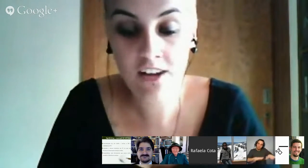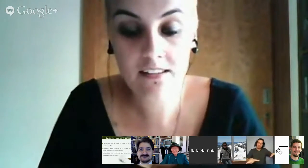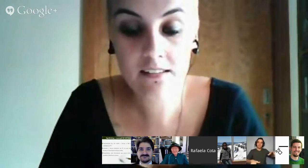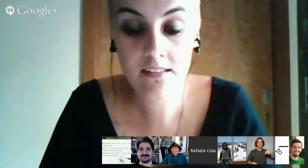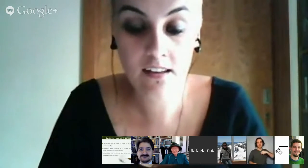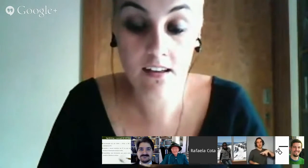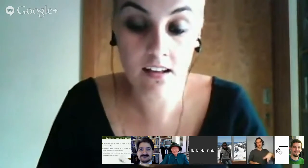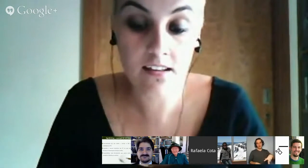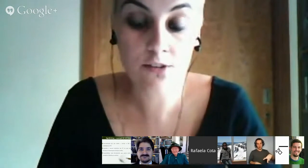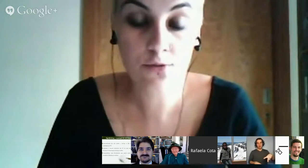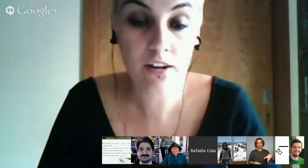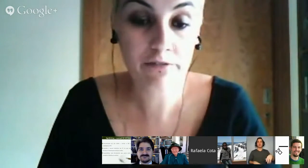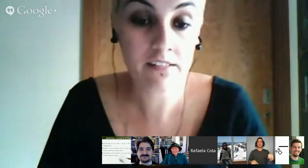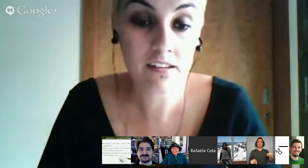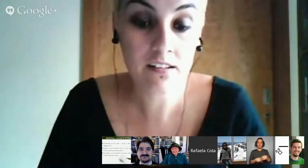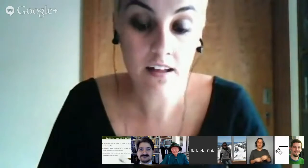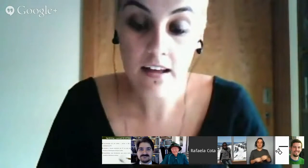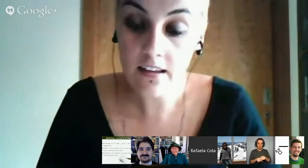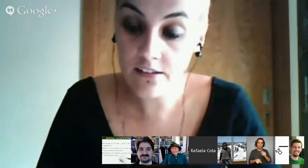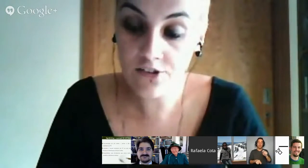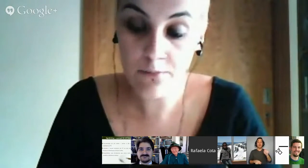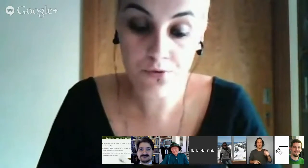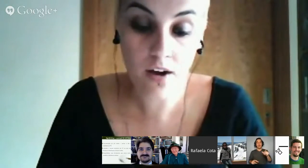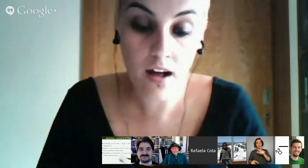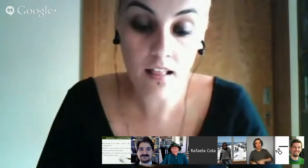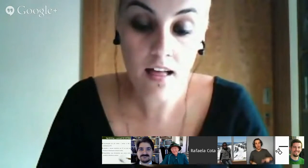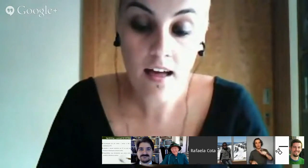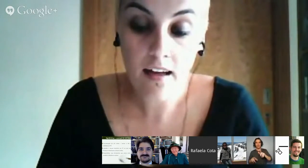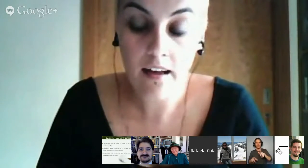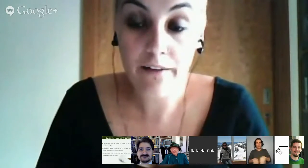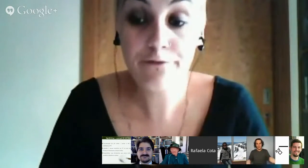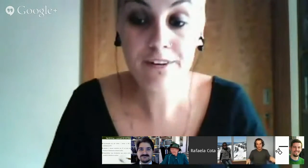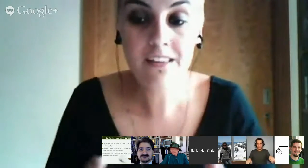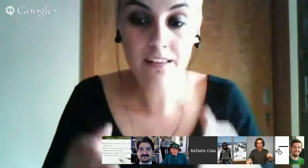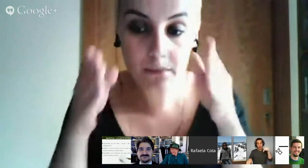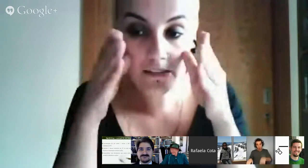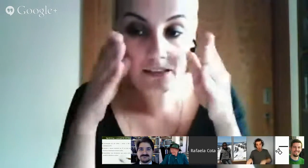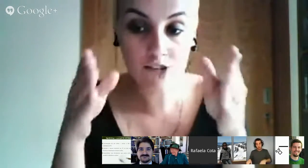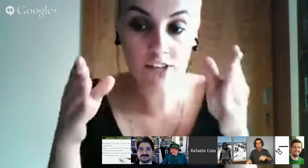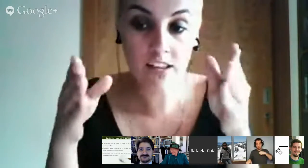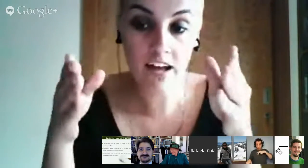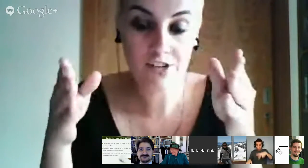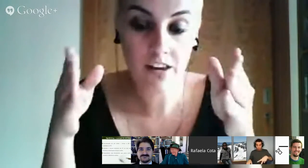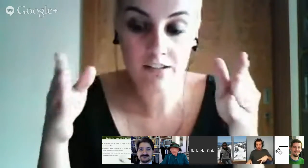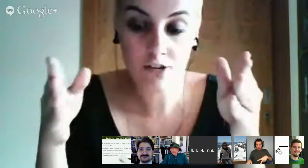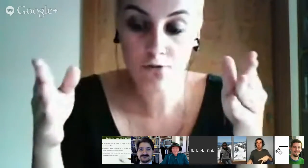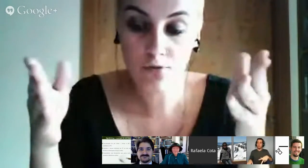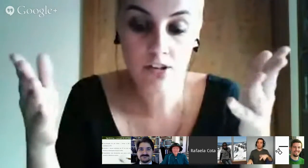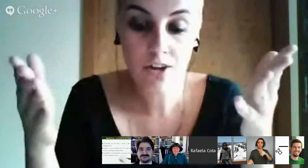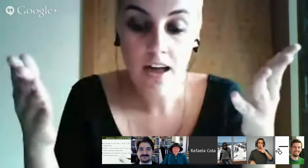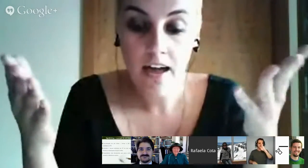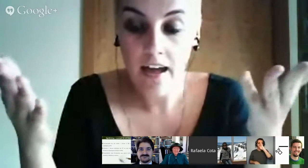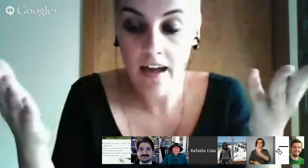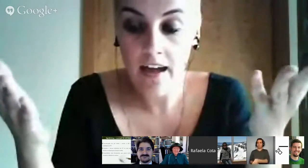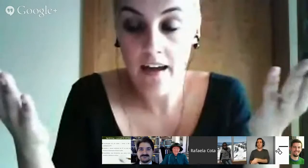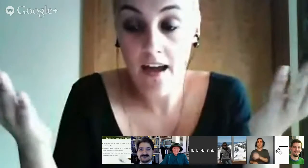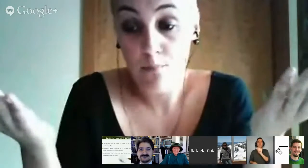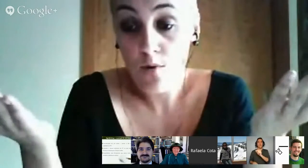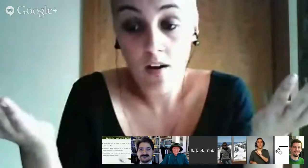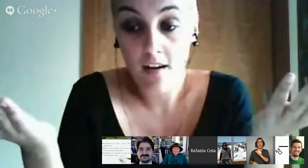eu já disse, a literatura infantil que existe em Portugal, verdadeiramente dirigida às crianças surdas, é pouca,